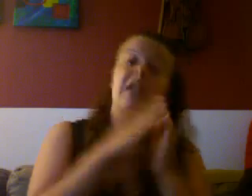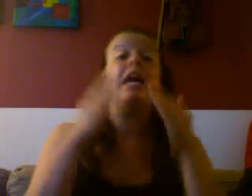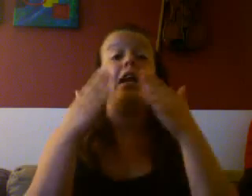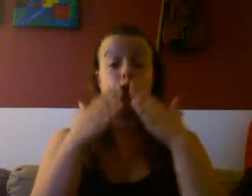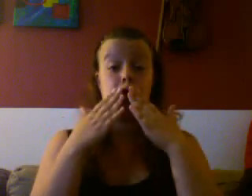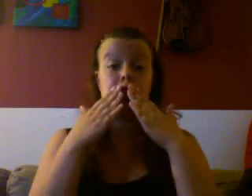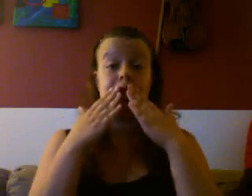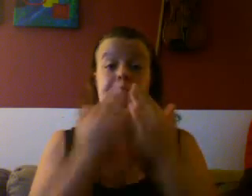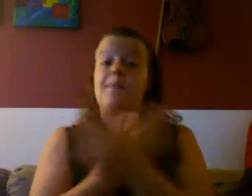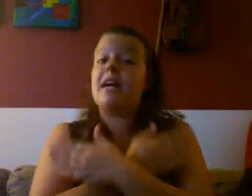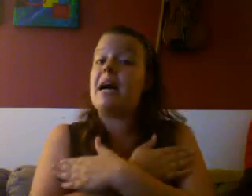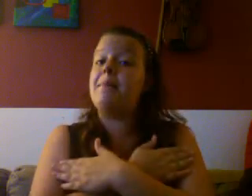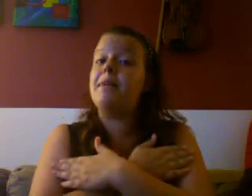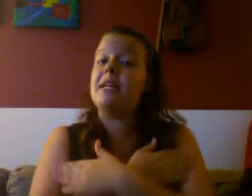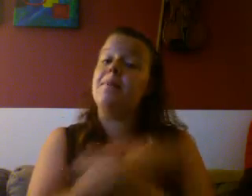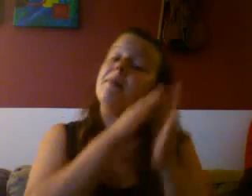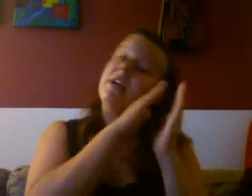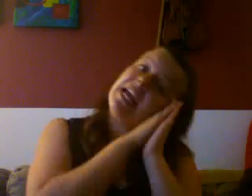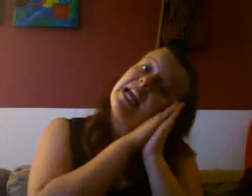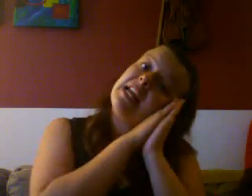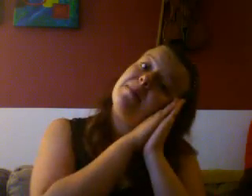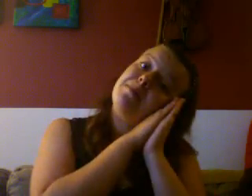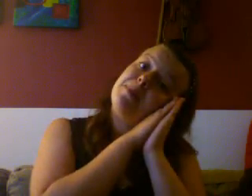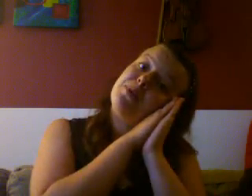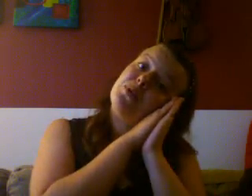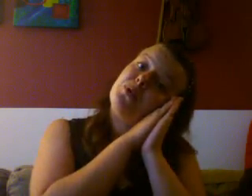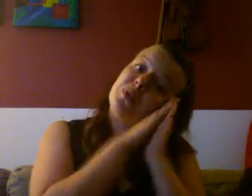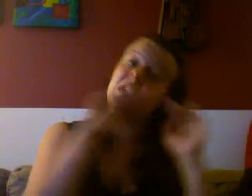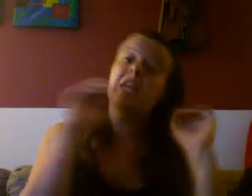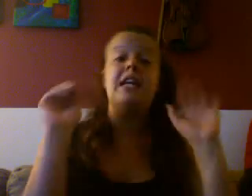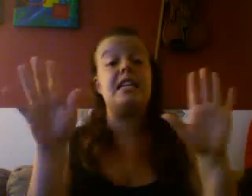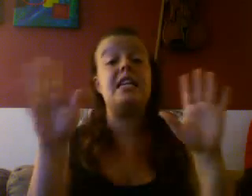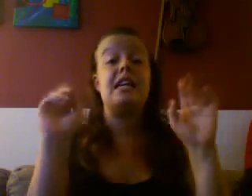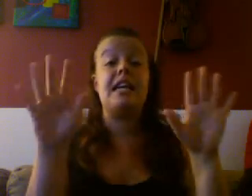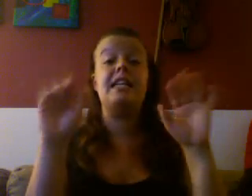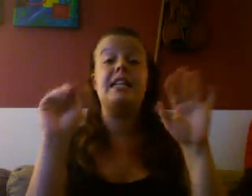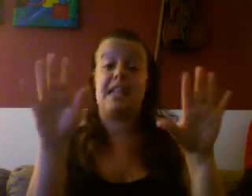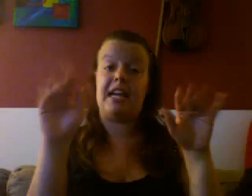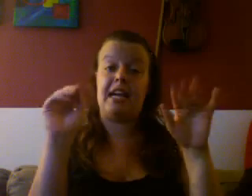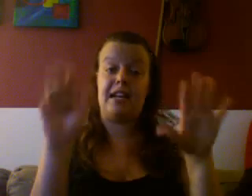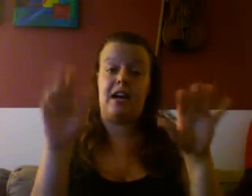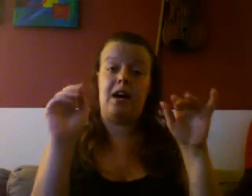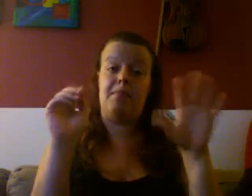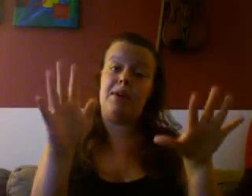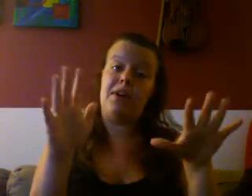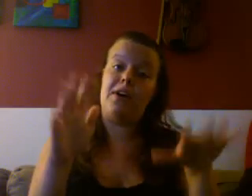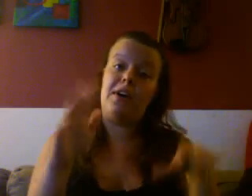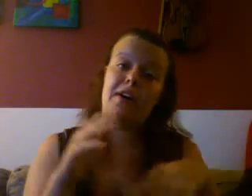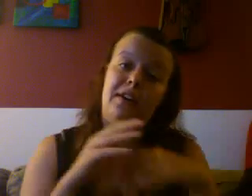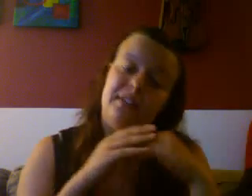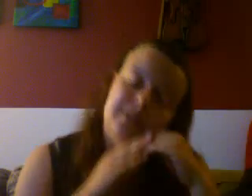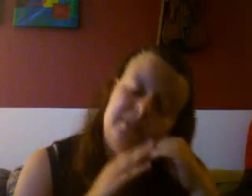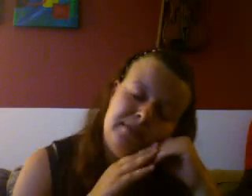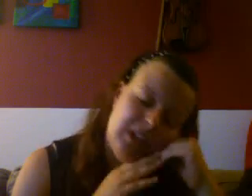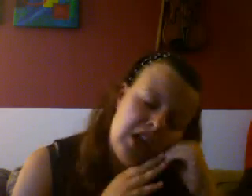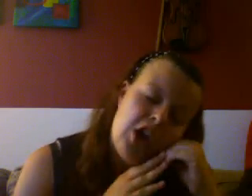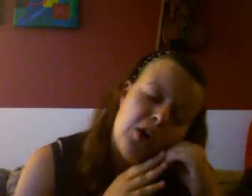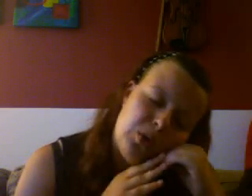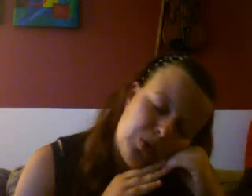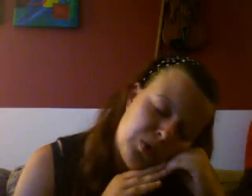10 indianer, børn. Nu